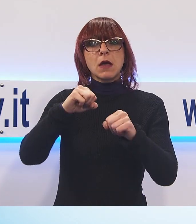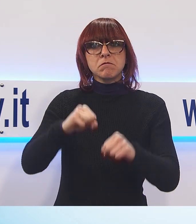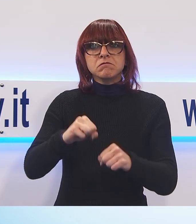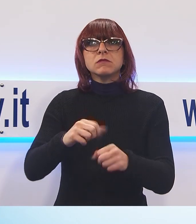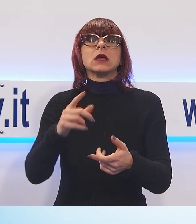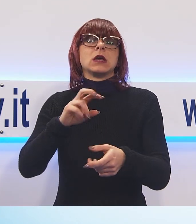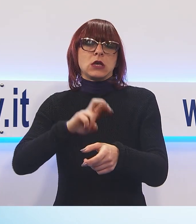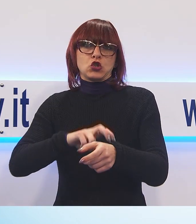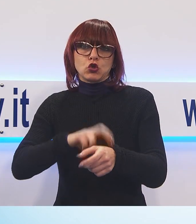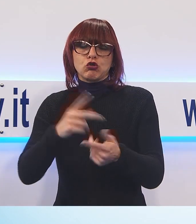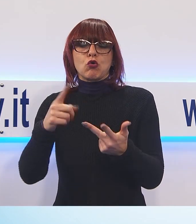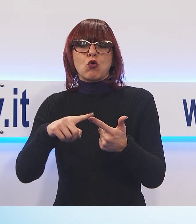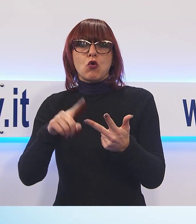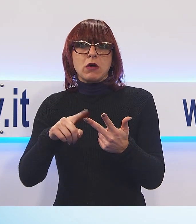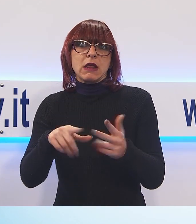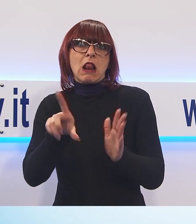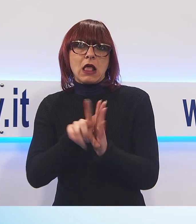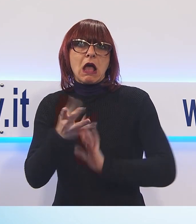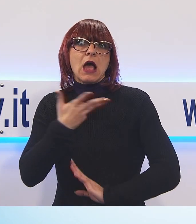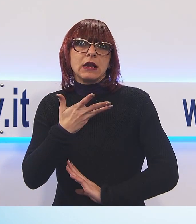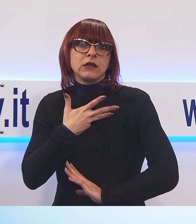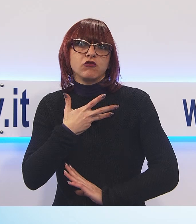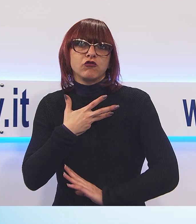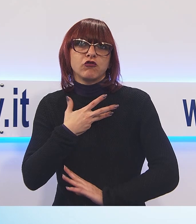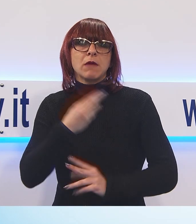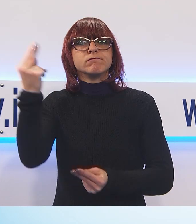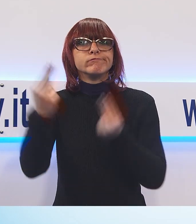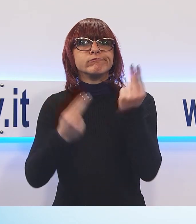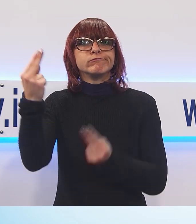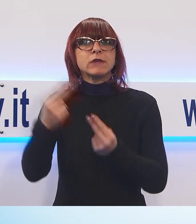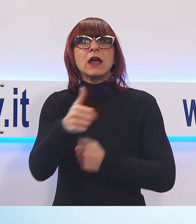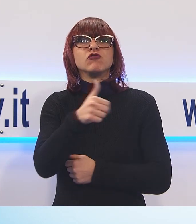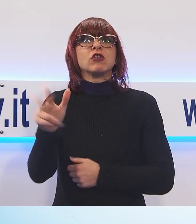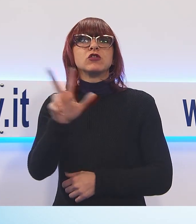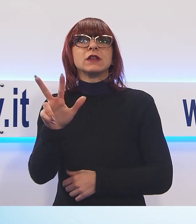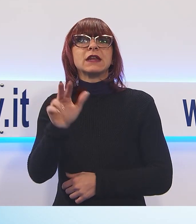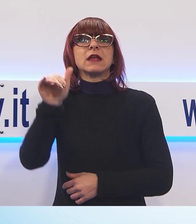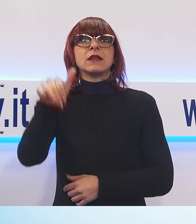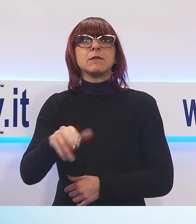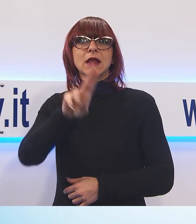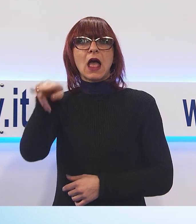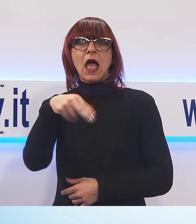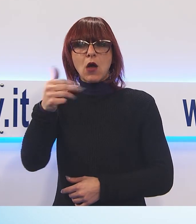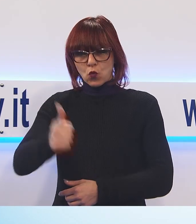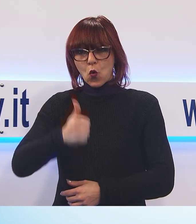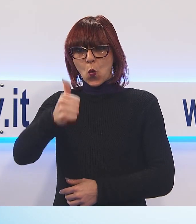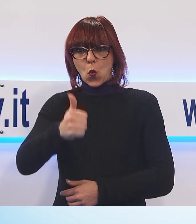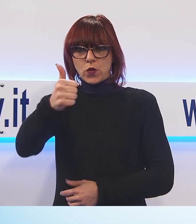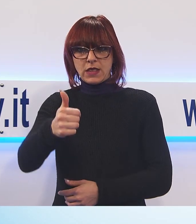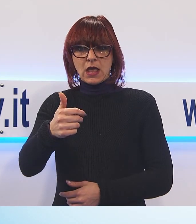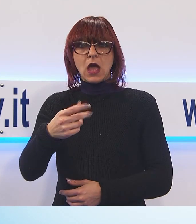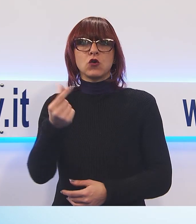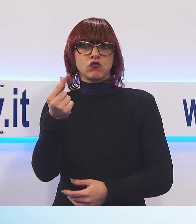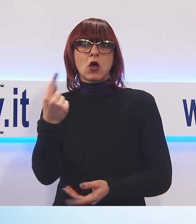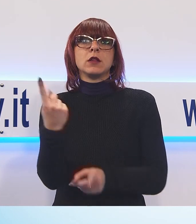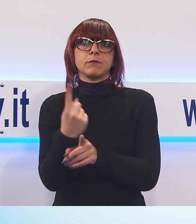eccetera è stato calcolato da tributaristi a 133.000 Euro l'anno. Importo che in teoria dovrebbe finire nel paniere